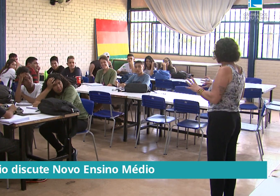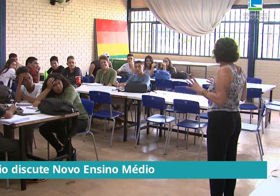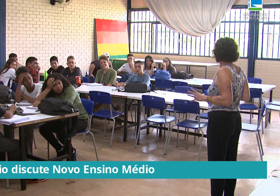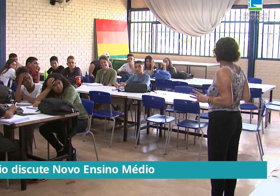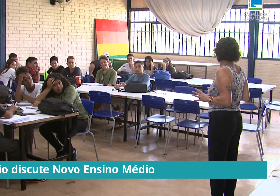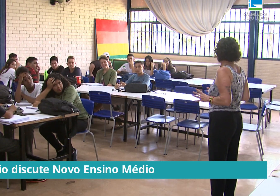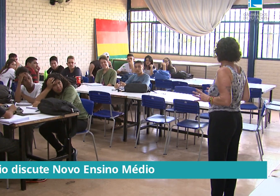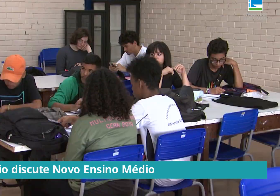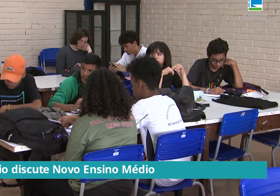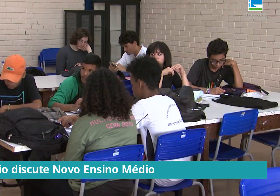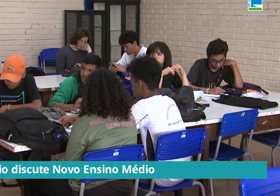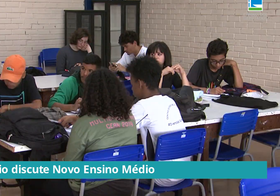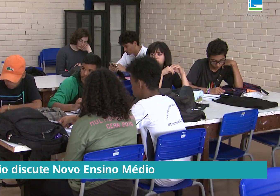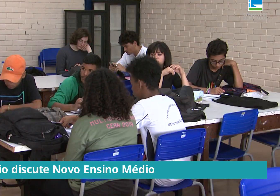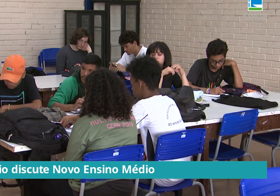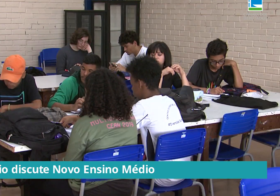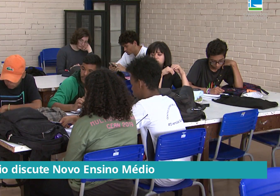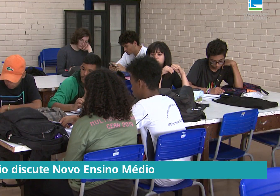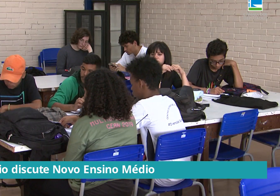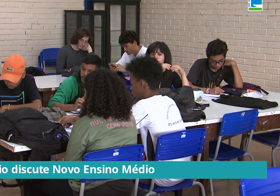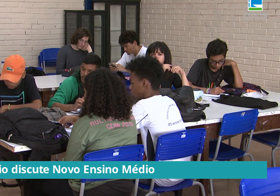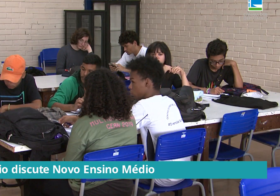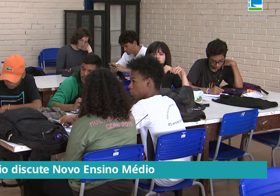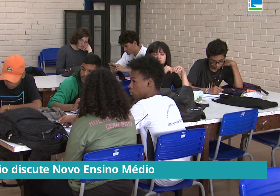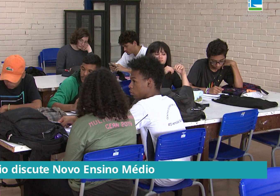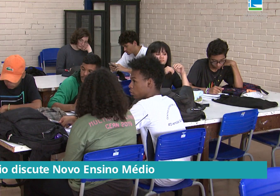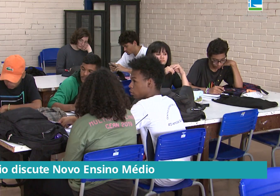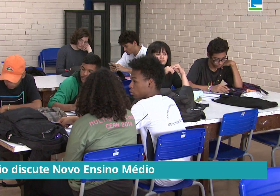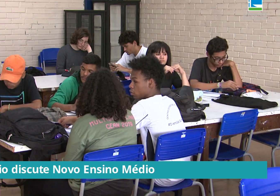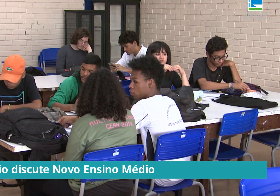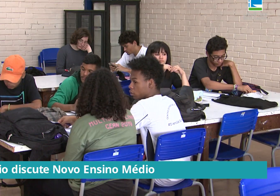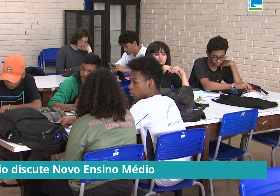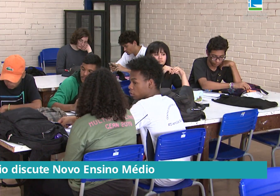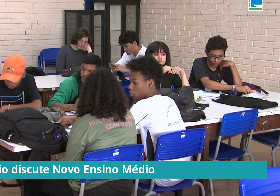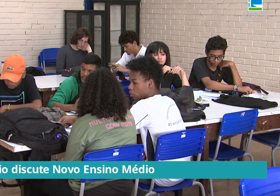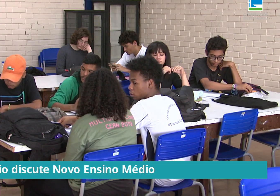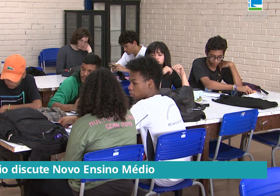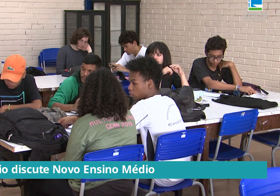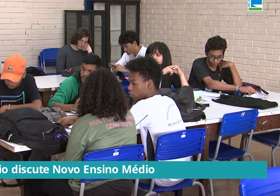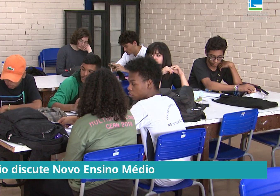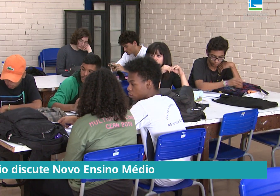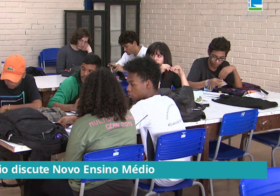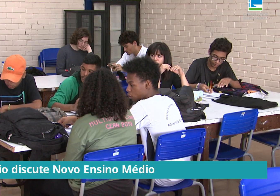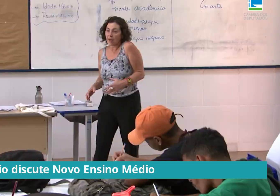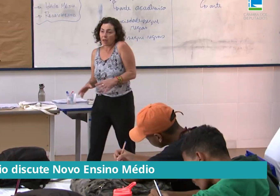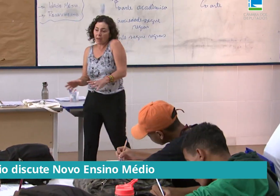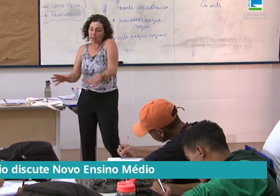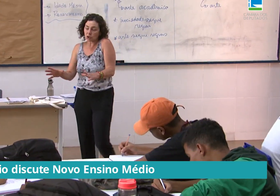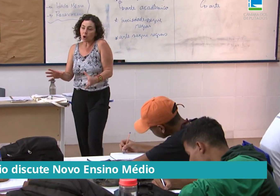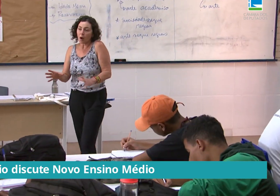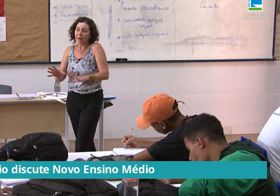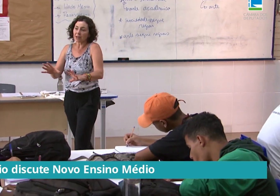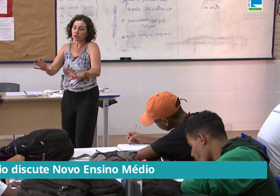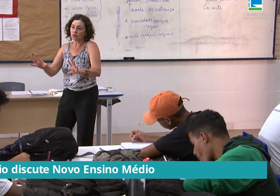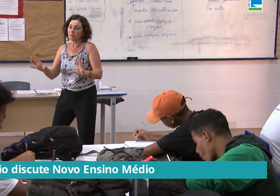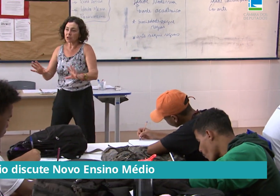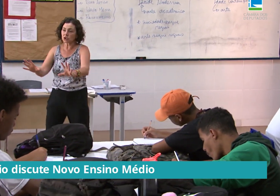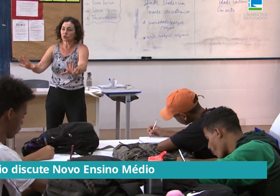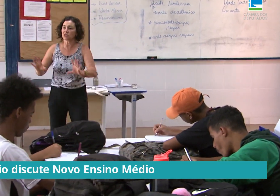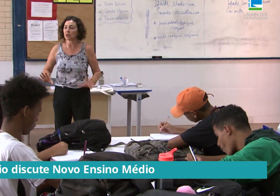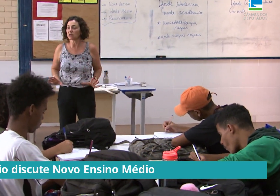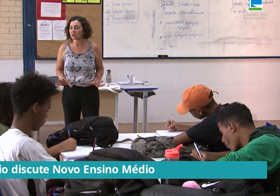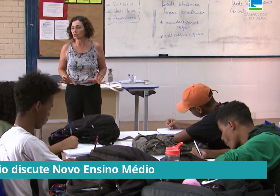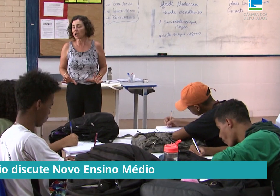oficialmente no ano passado. Depois de muita pressão, o governo suspendeu em abril a implantação do novo sistema e abriu uma consulta